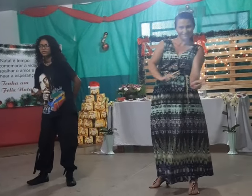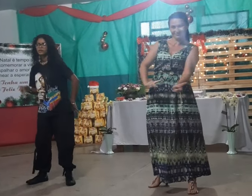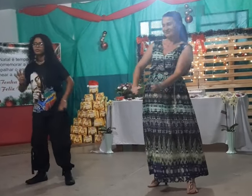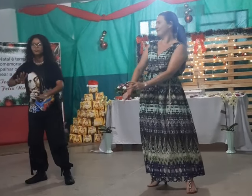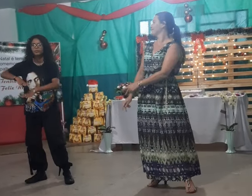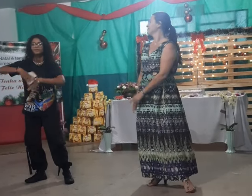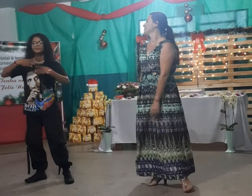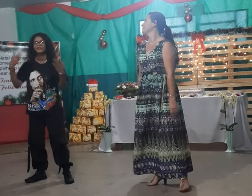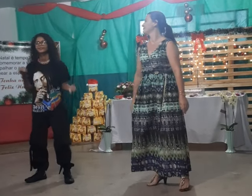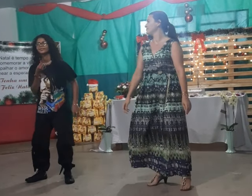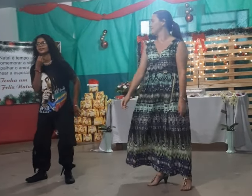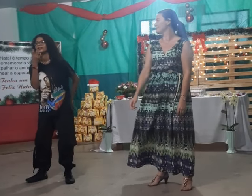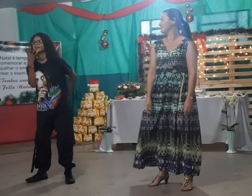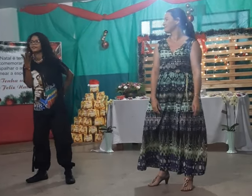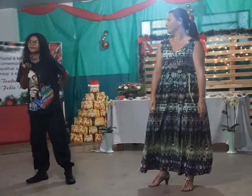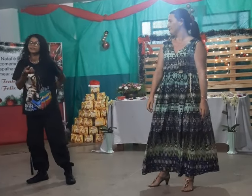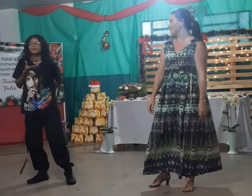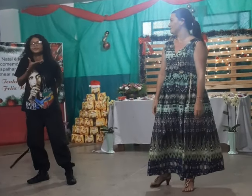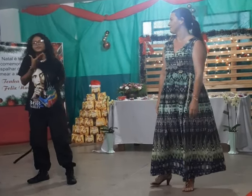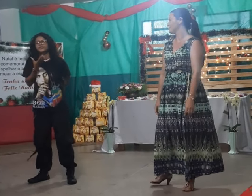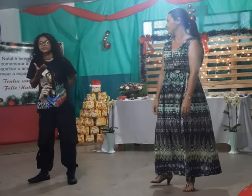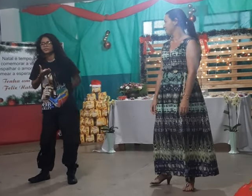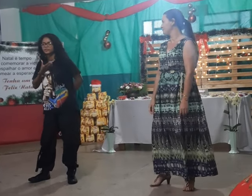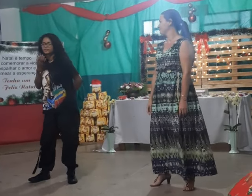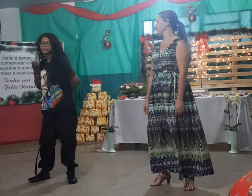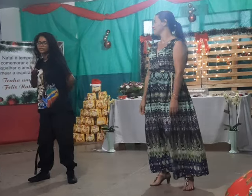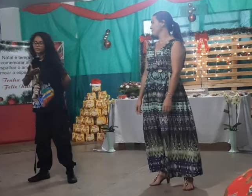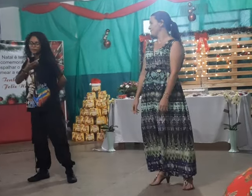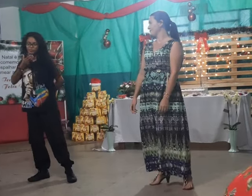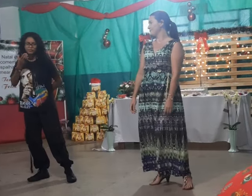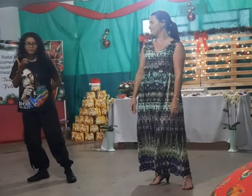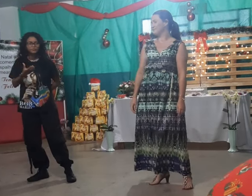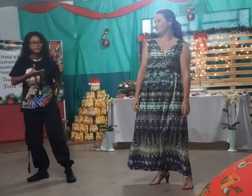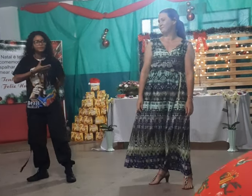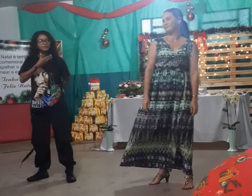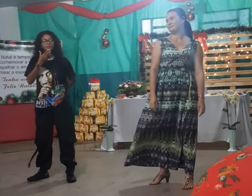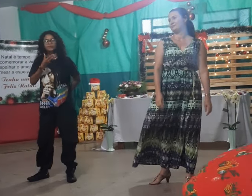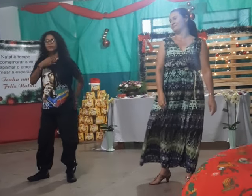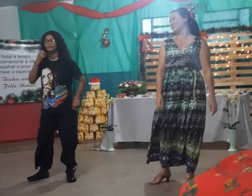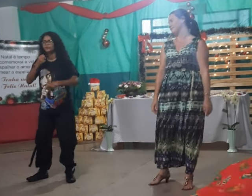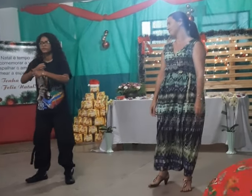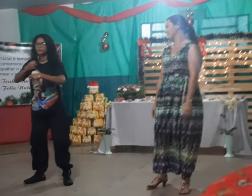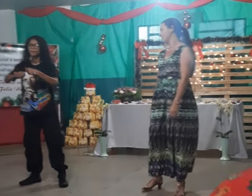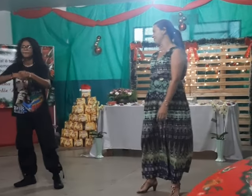é Natal, e o novo também,